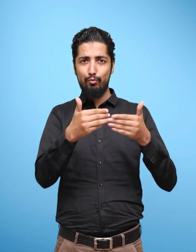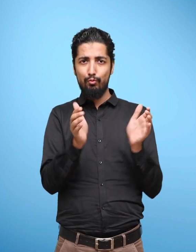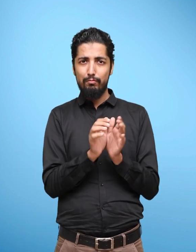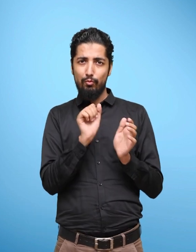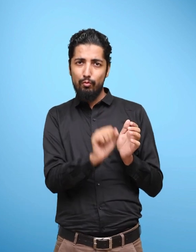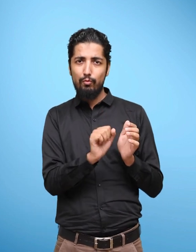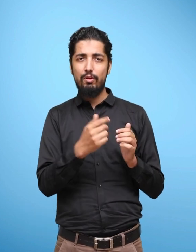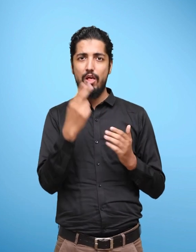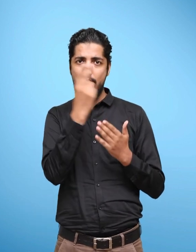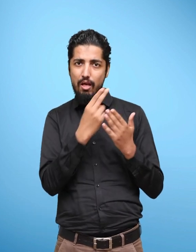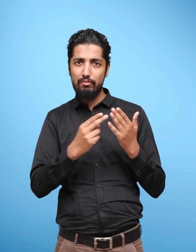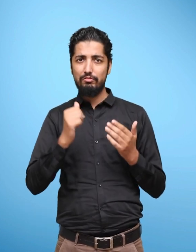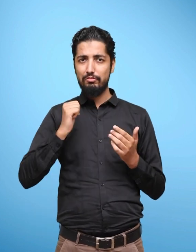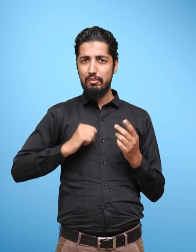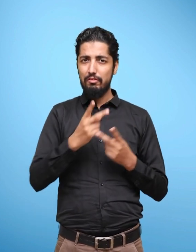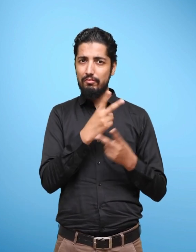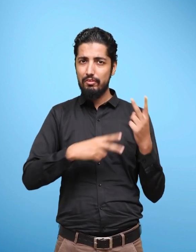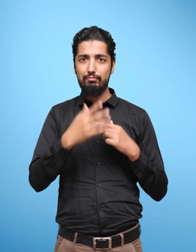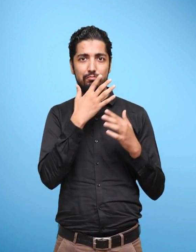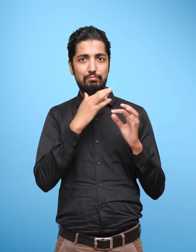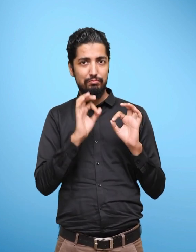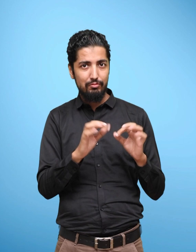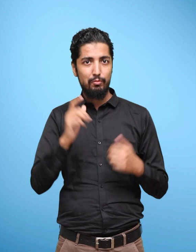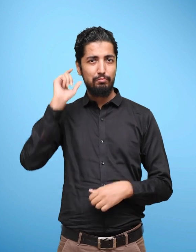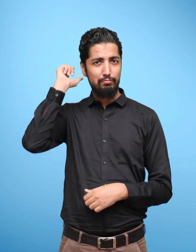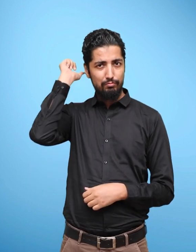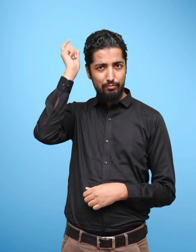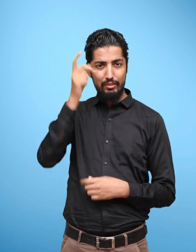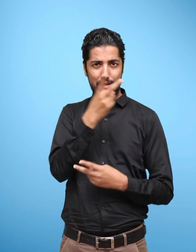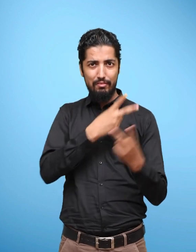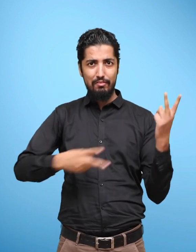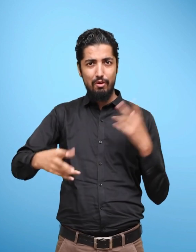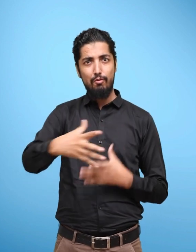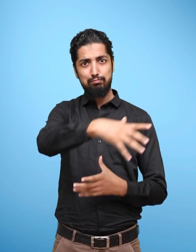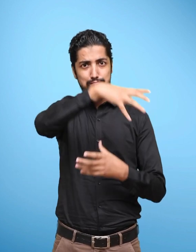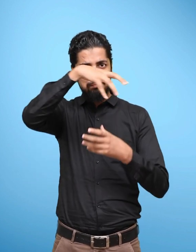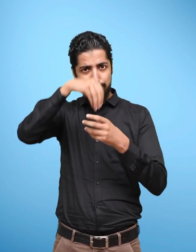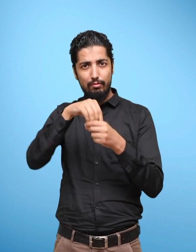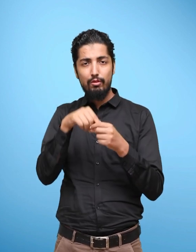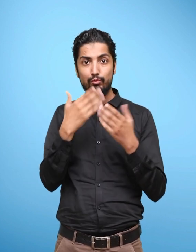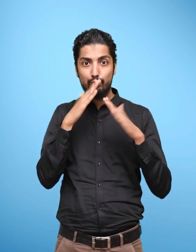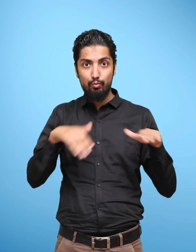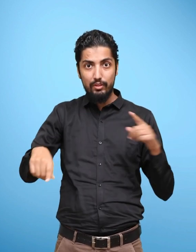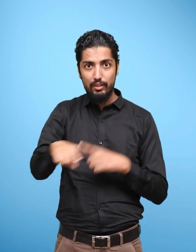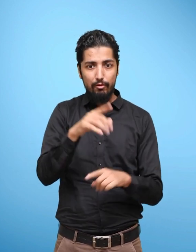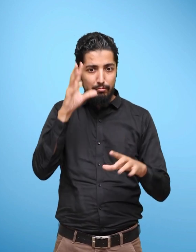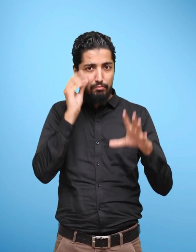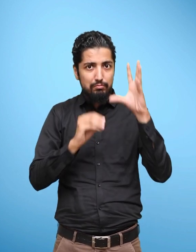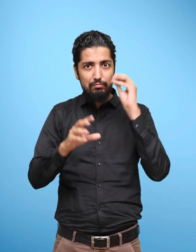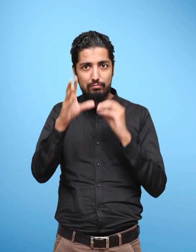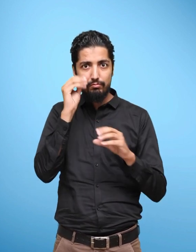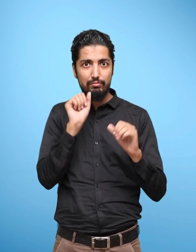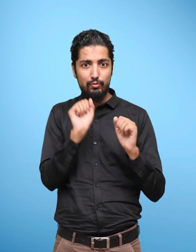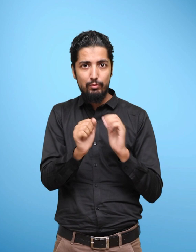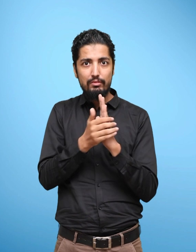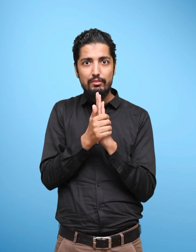Aesthetic And cognitive Domains Have been integrated Along with The development